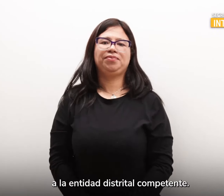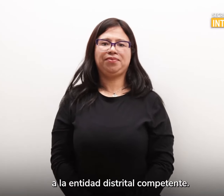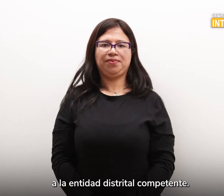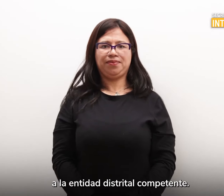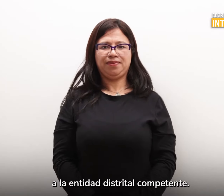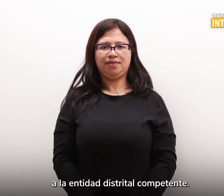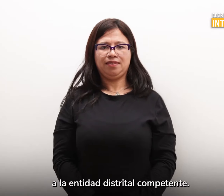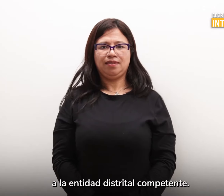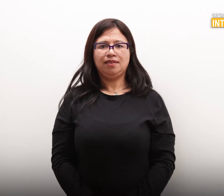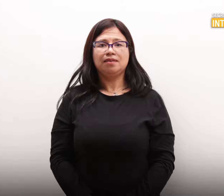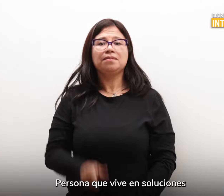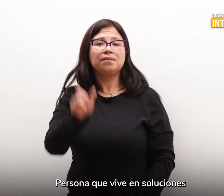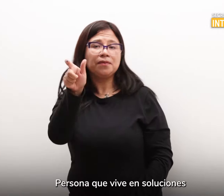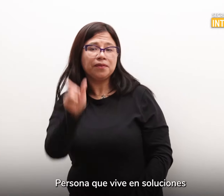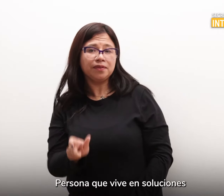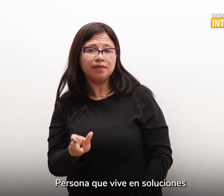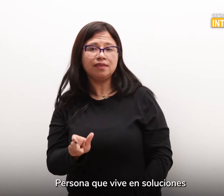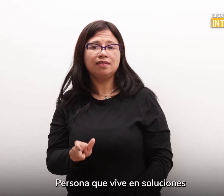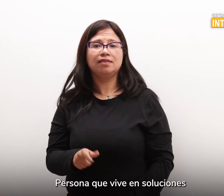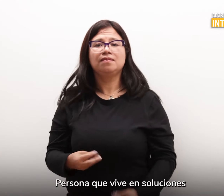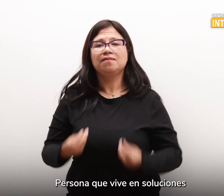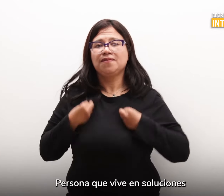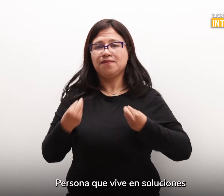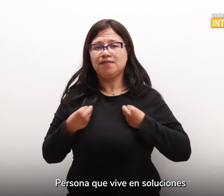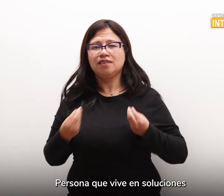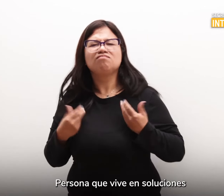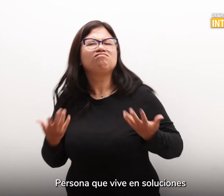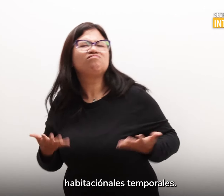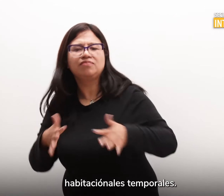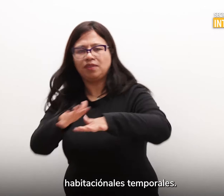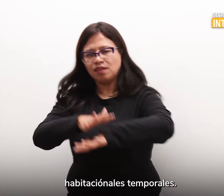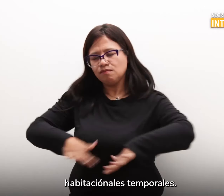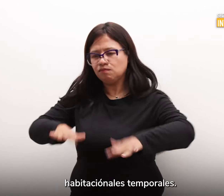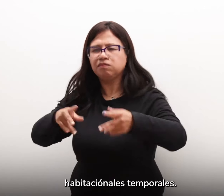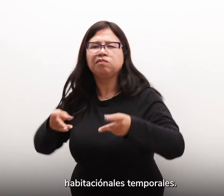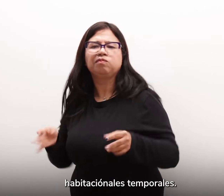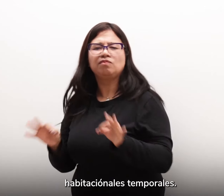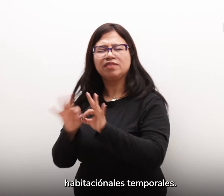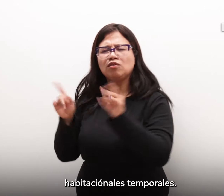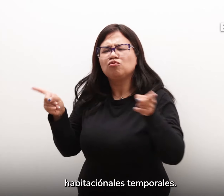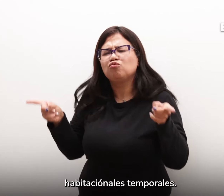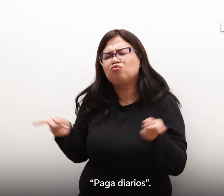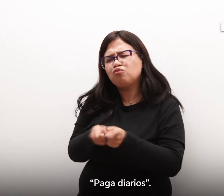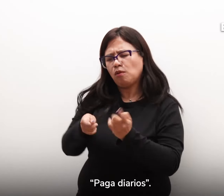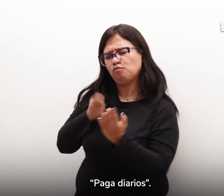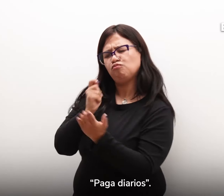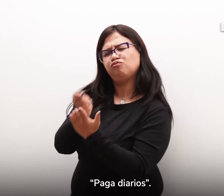Persona que vive en soluciones habitacionales temporales, paga diarios